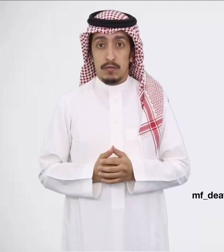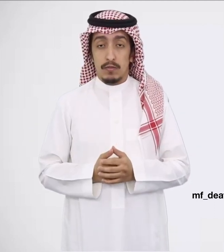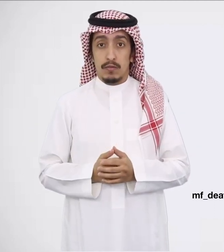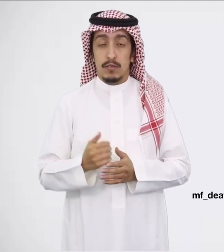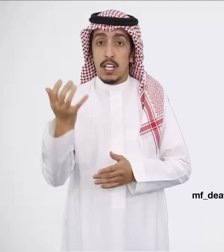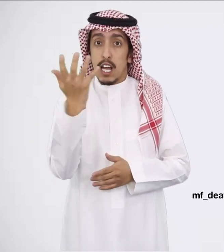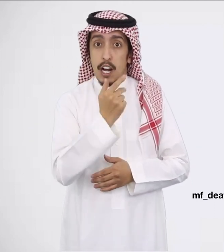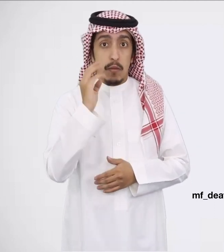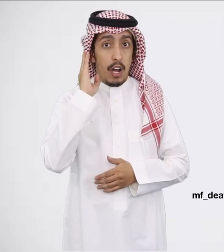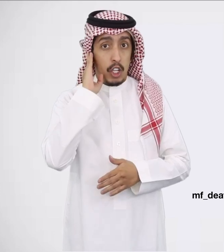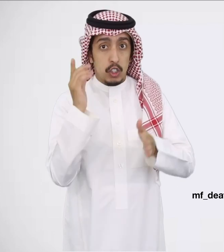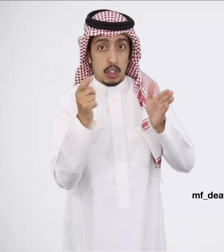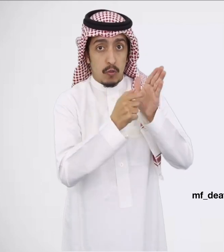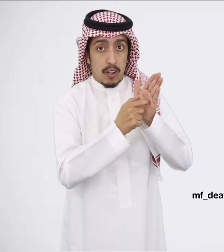رقم الجوال